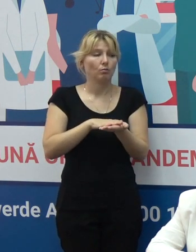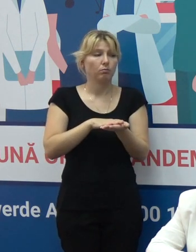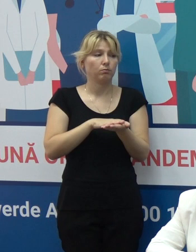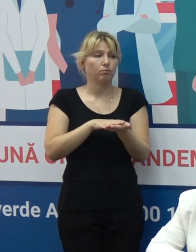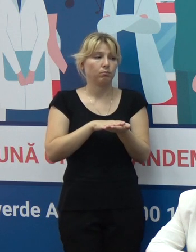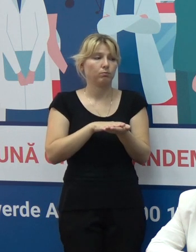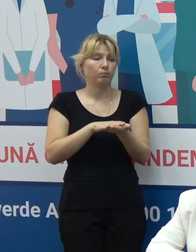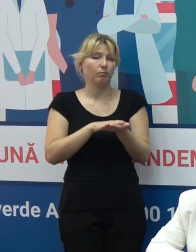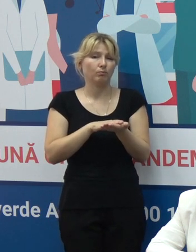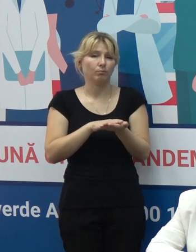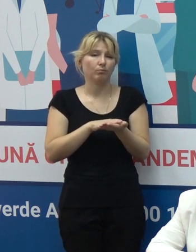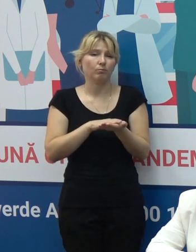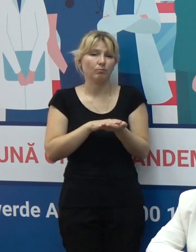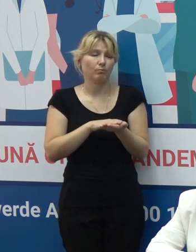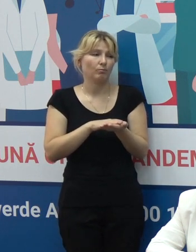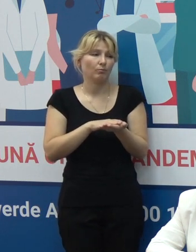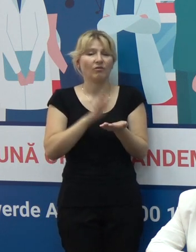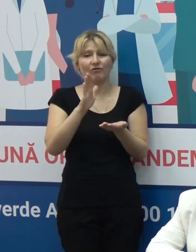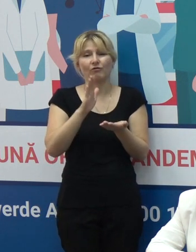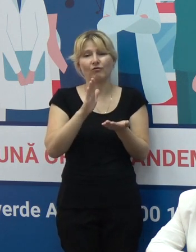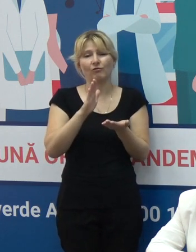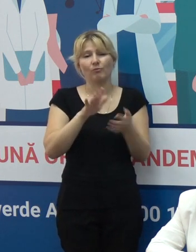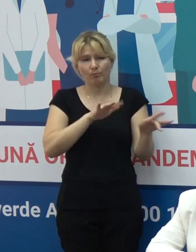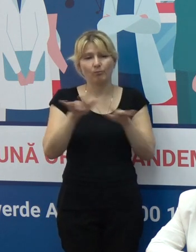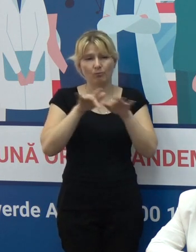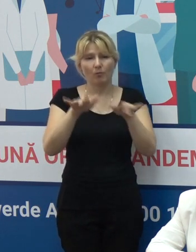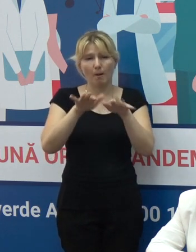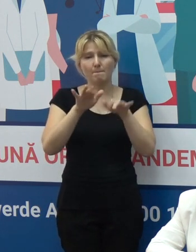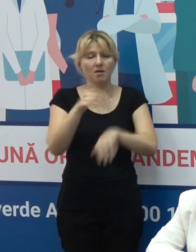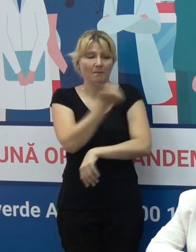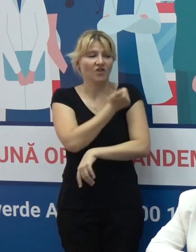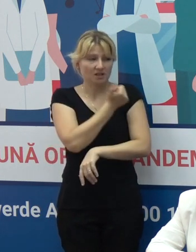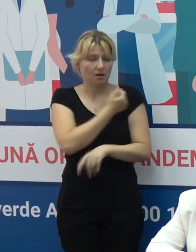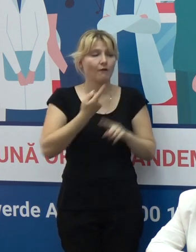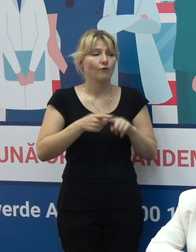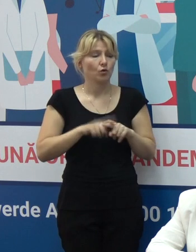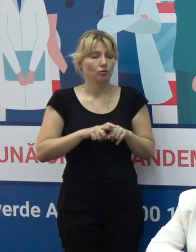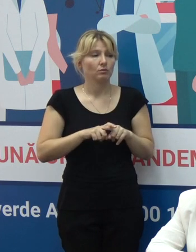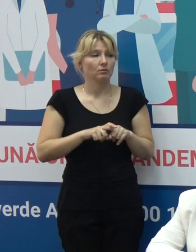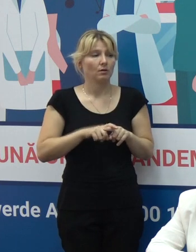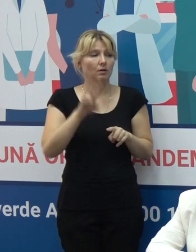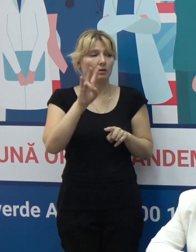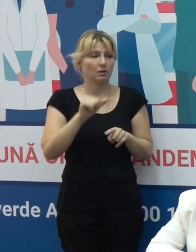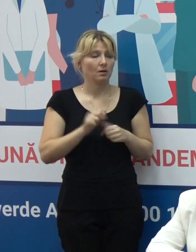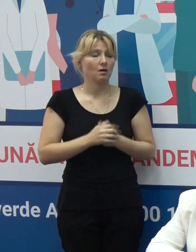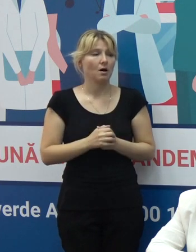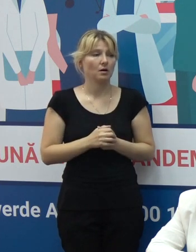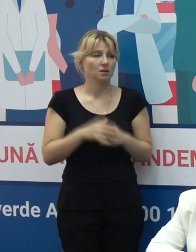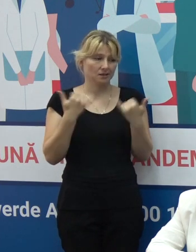procesul, în campania de vaccinare, deci până la ziua de